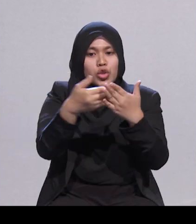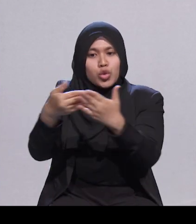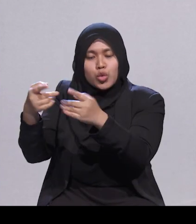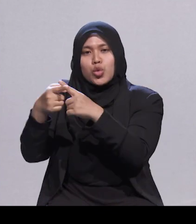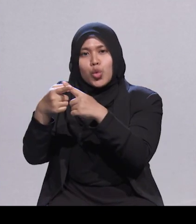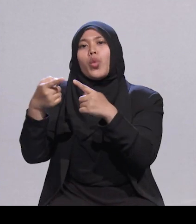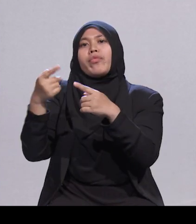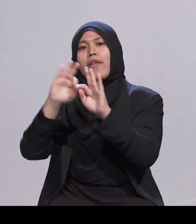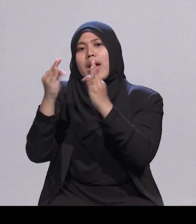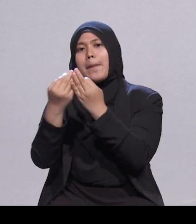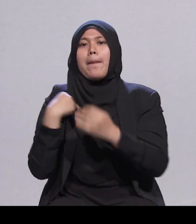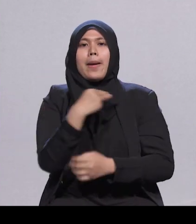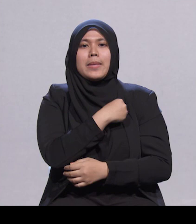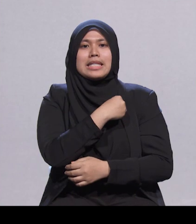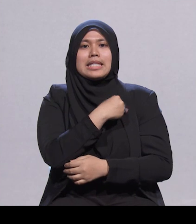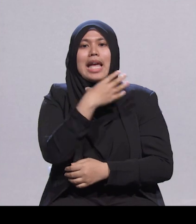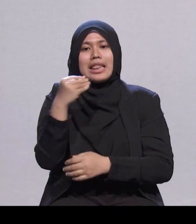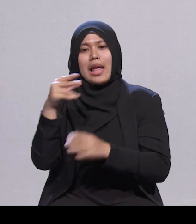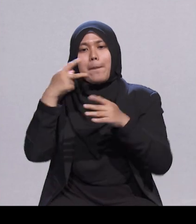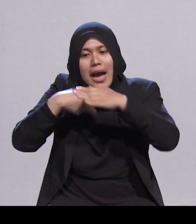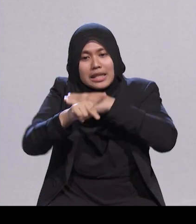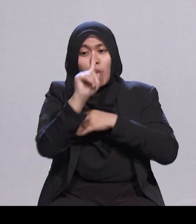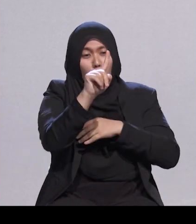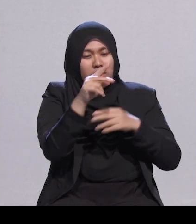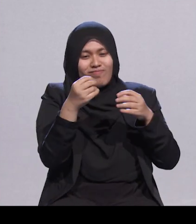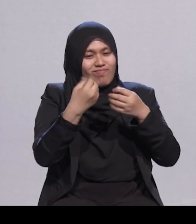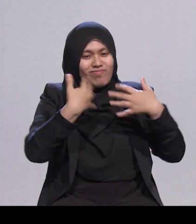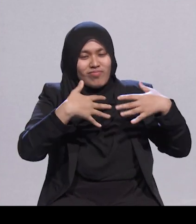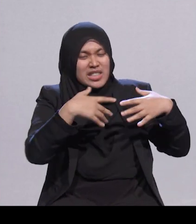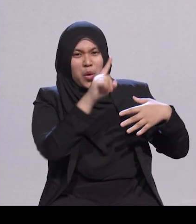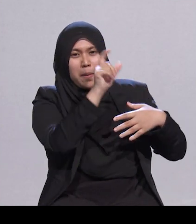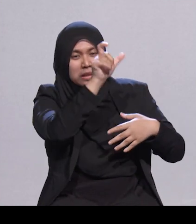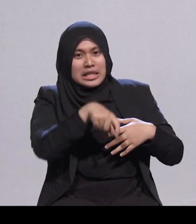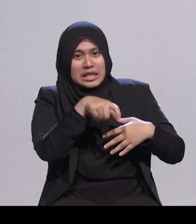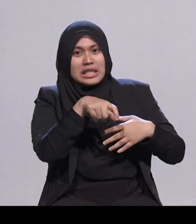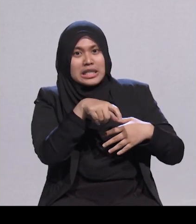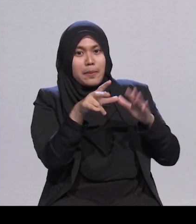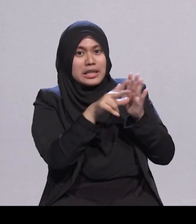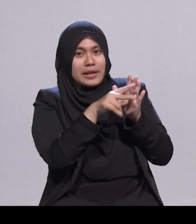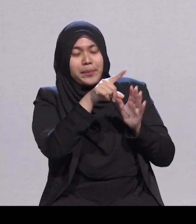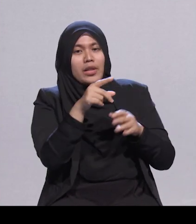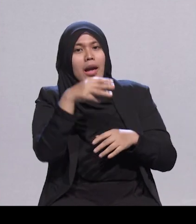Seorang perintis Melayu yang cemerlang ialah Encik Yusof Ishaq, Presiden pertama kita.